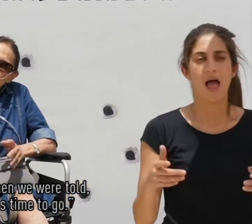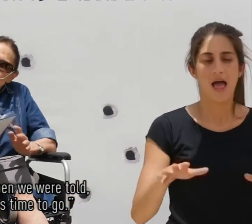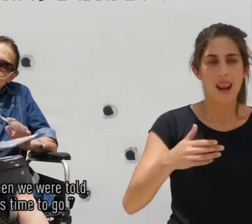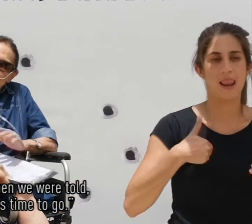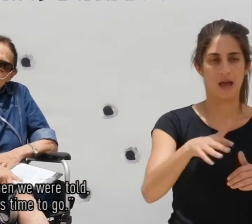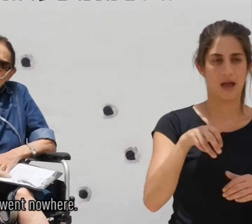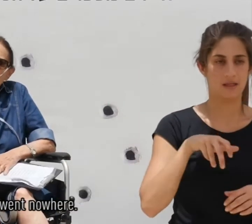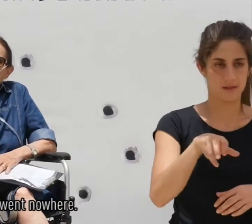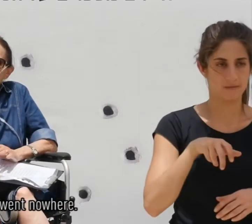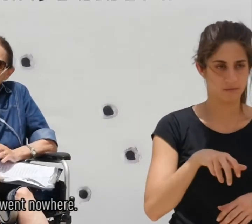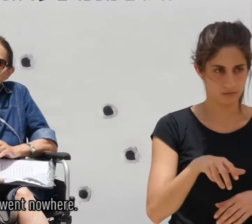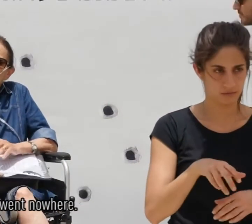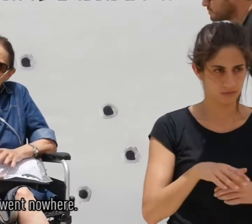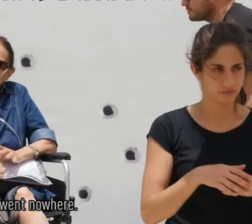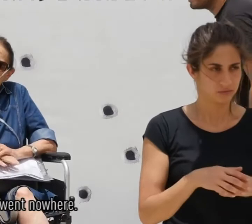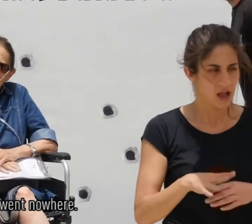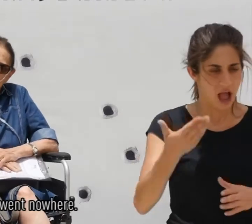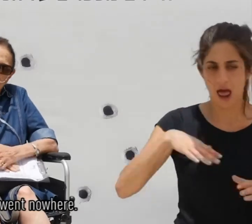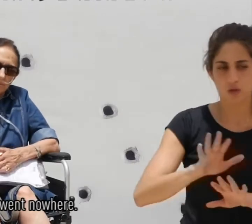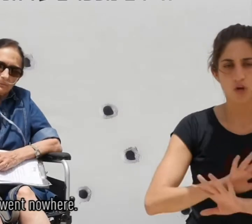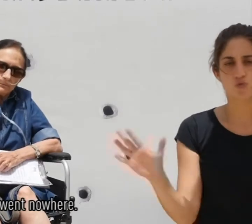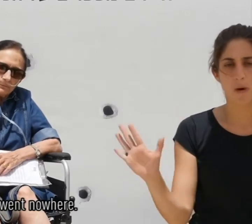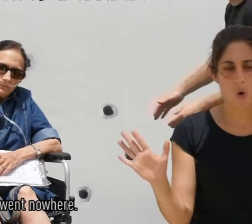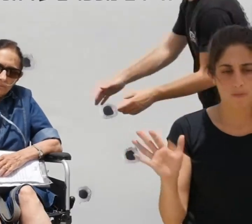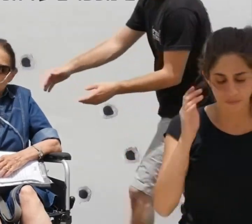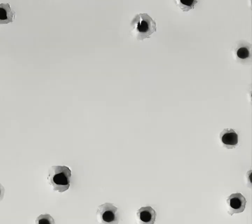הלכנו לשום מקום